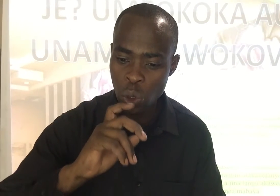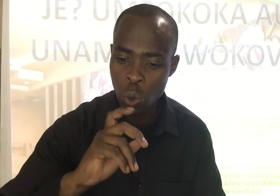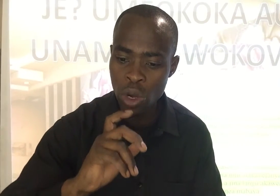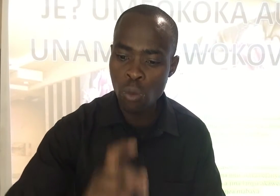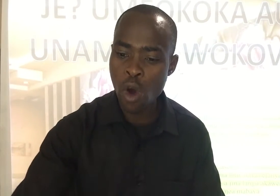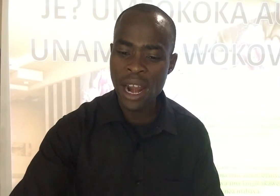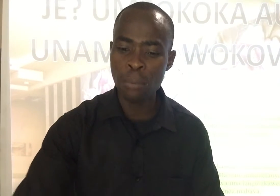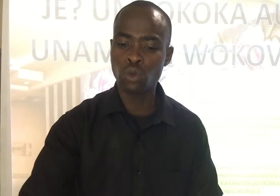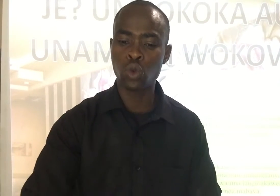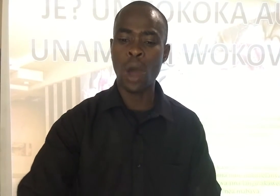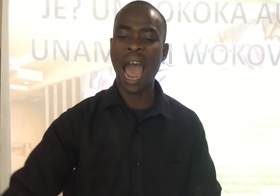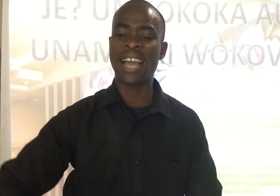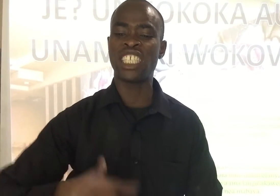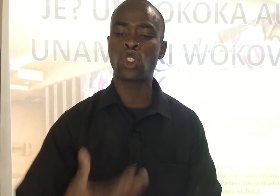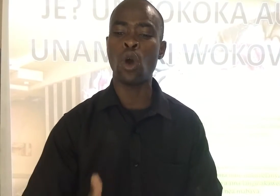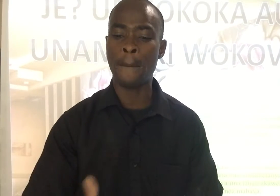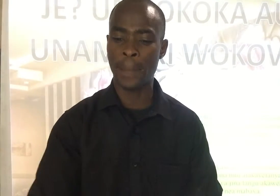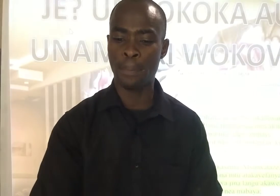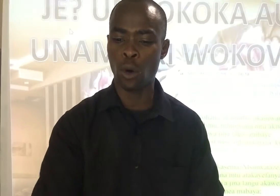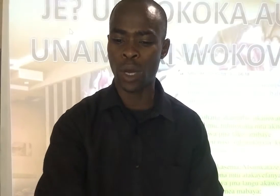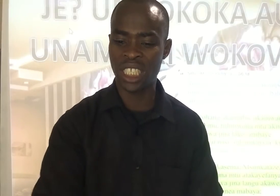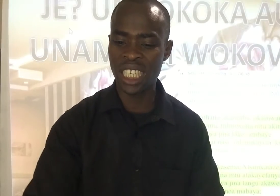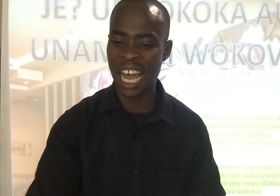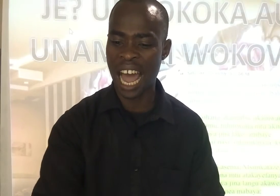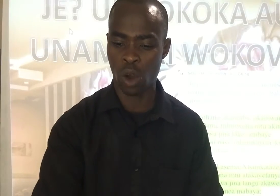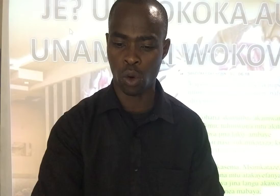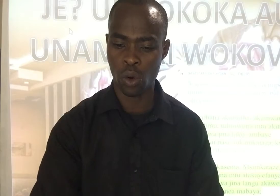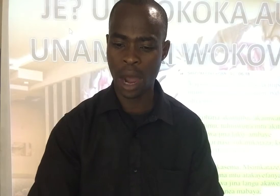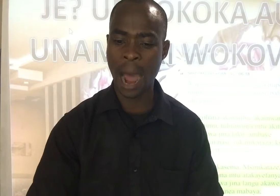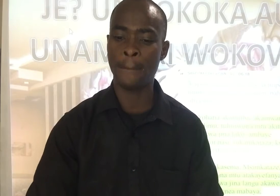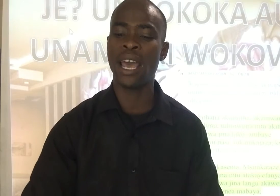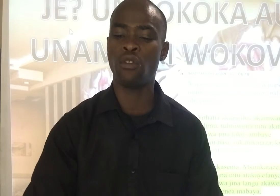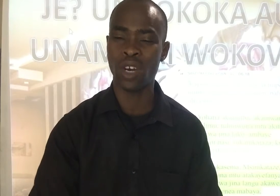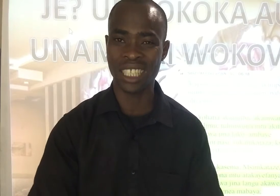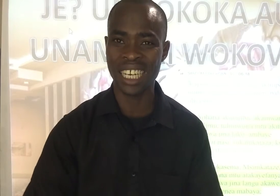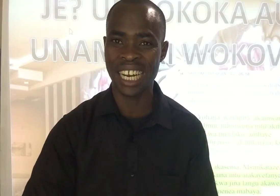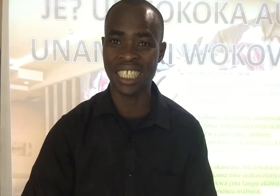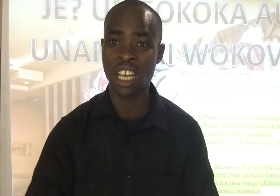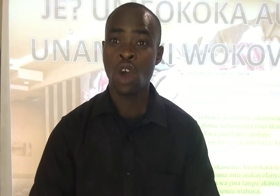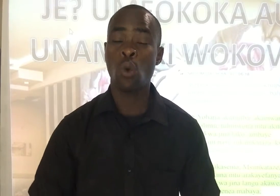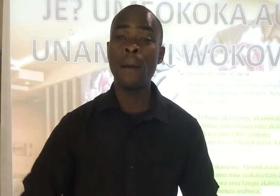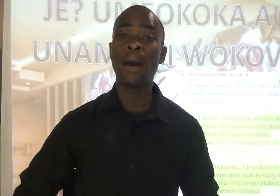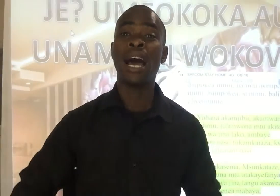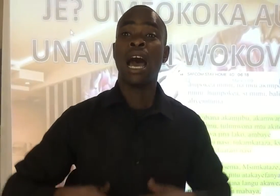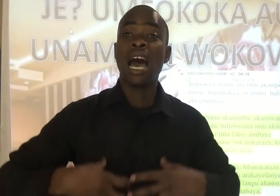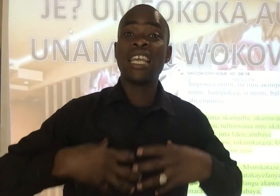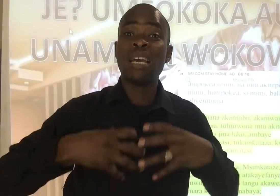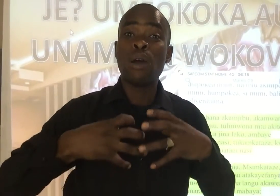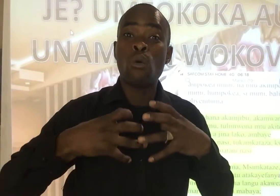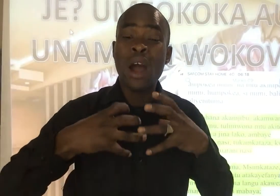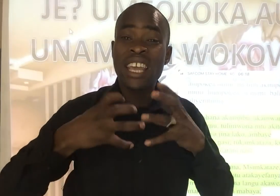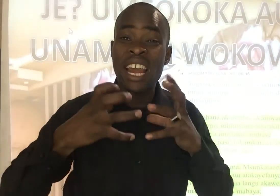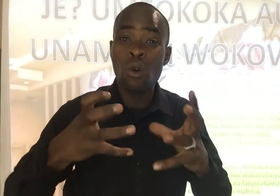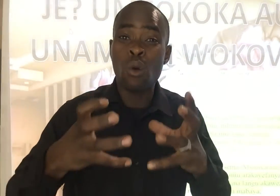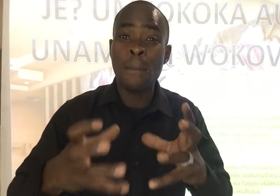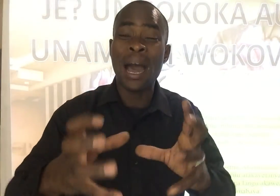Tulimuona mtu akitoa pepo kwa jina lako Ambaye hafuatani nazi Kwamba Walielewa kwamba